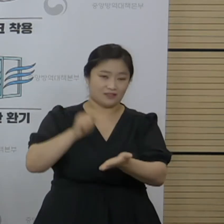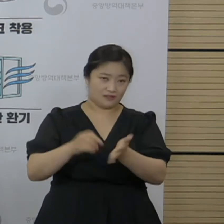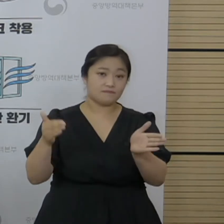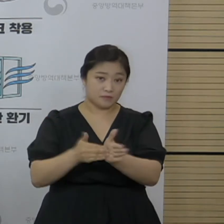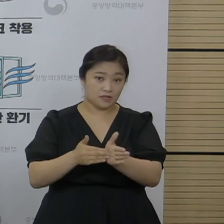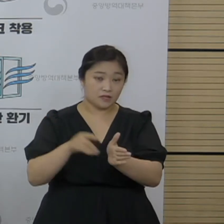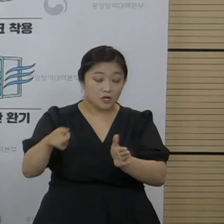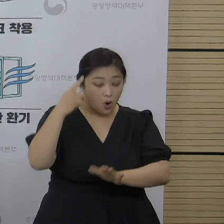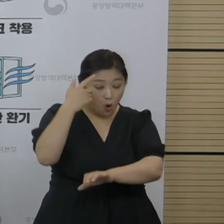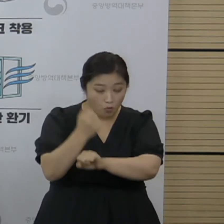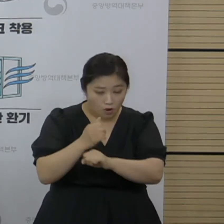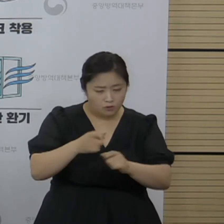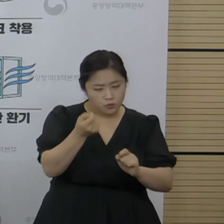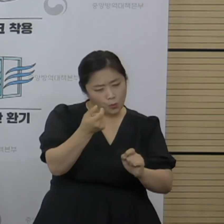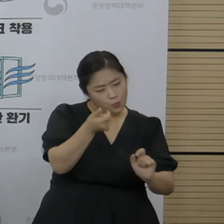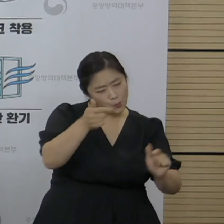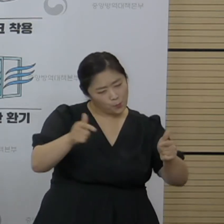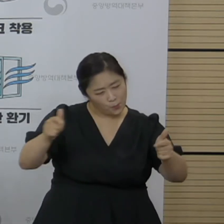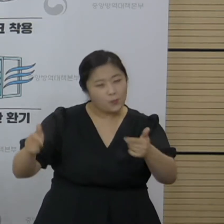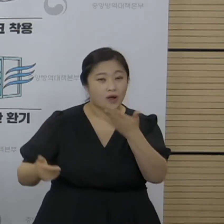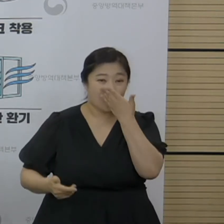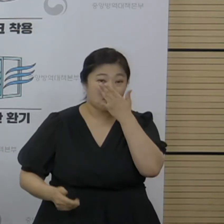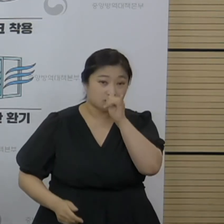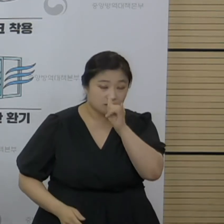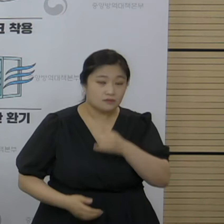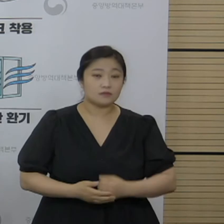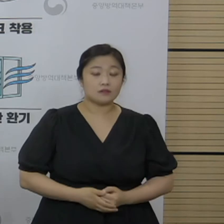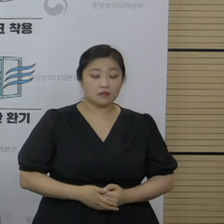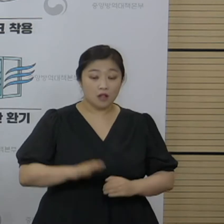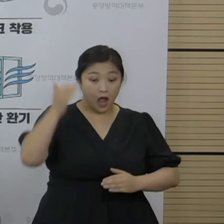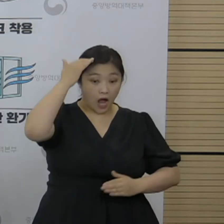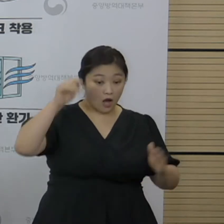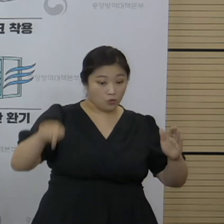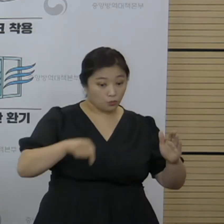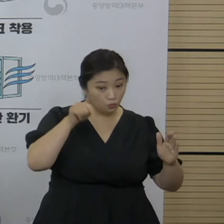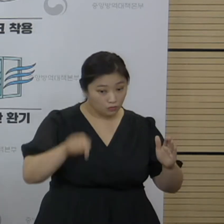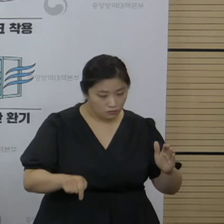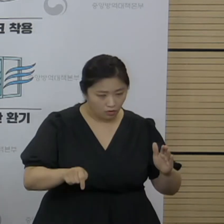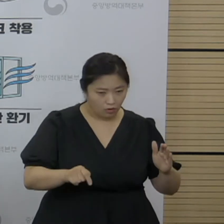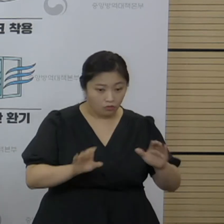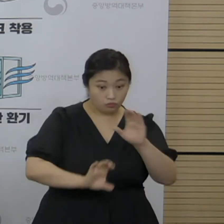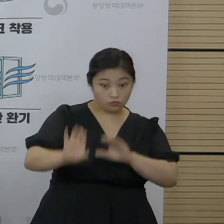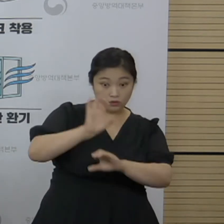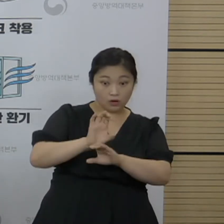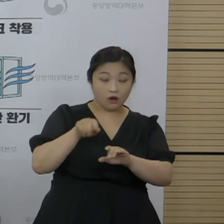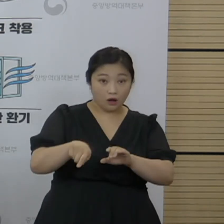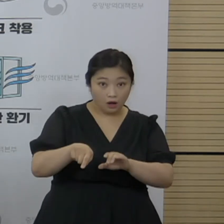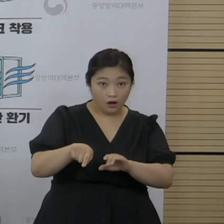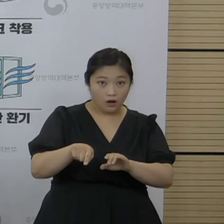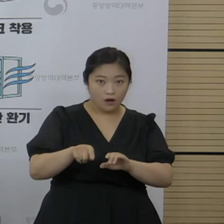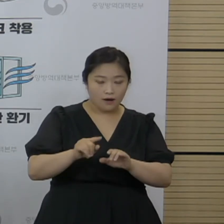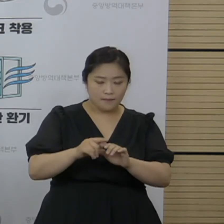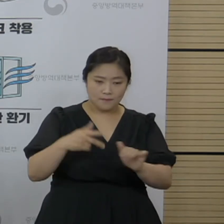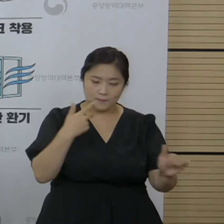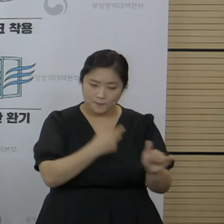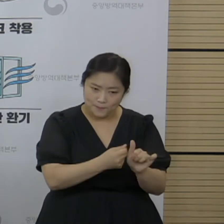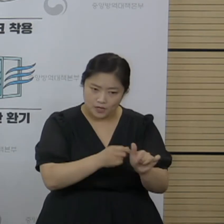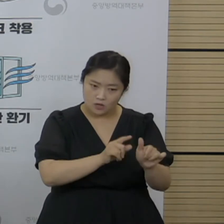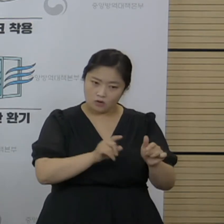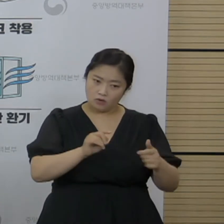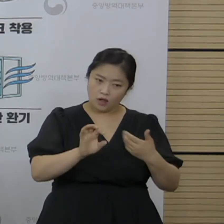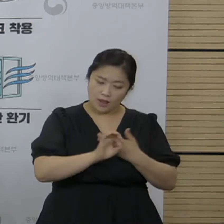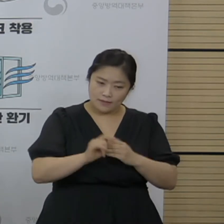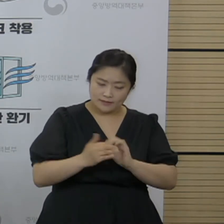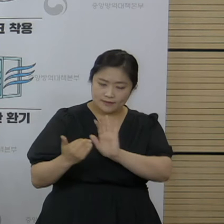이 연구 결과들은 조금씩 다를 수 있습니다. 또한 국내에서도 추가적인 백신 접종이나 이런